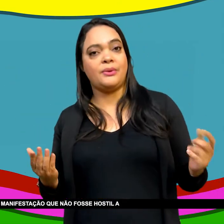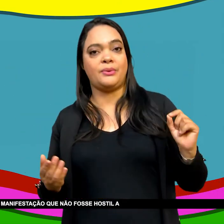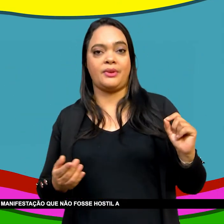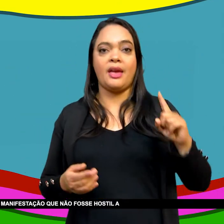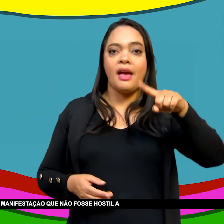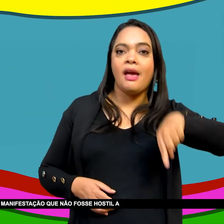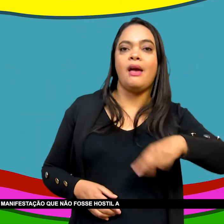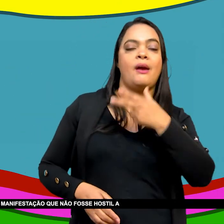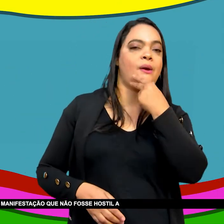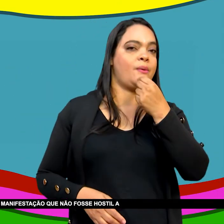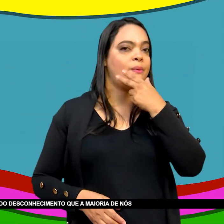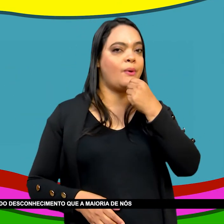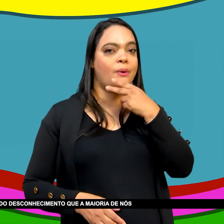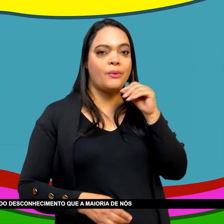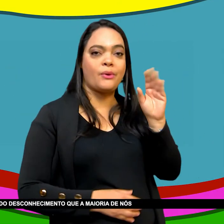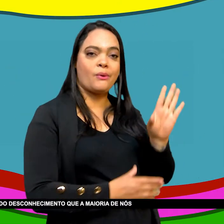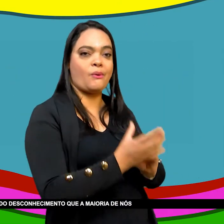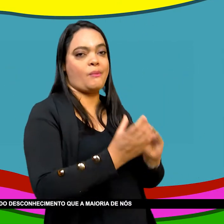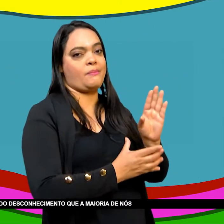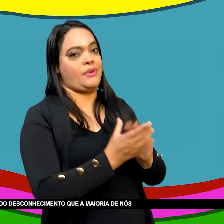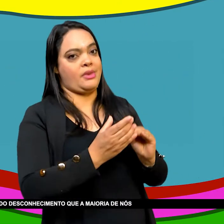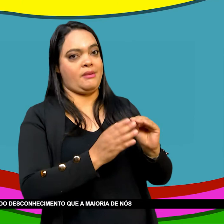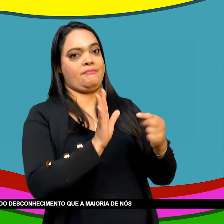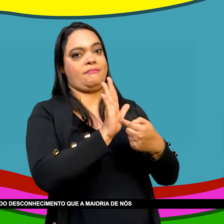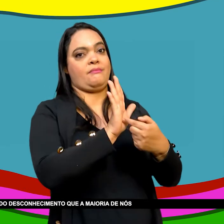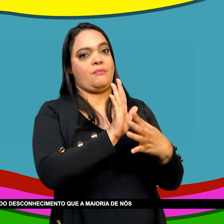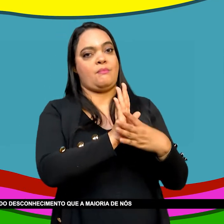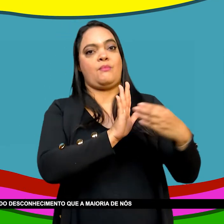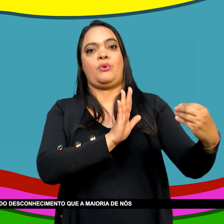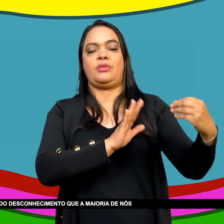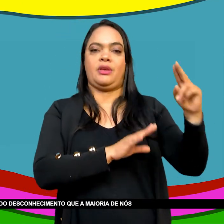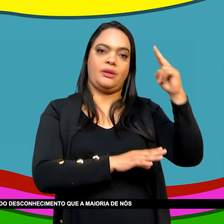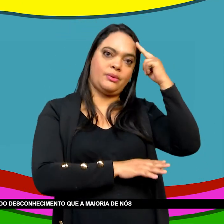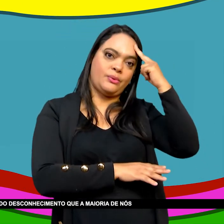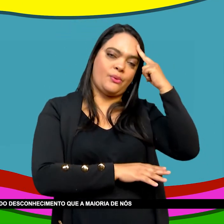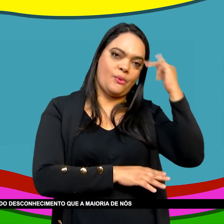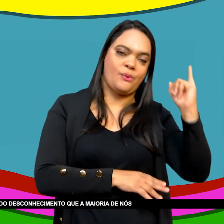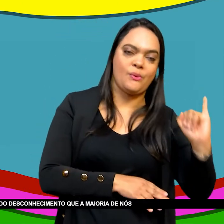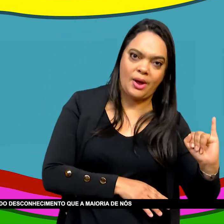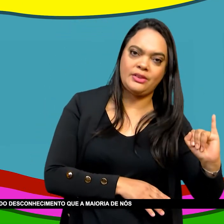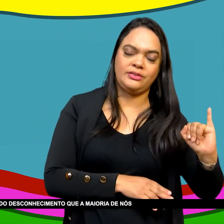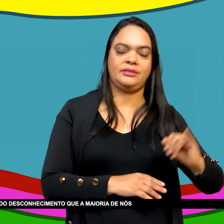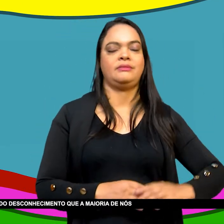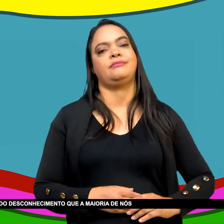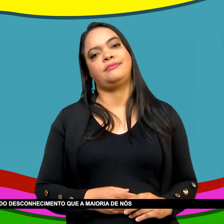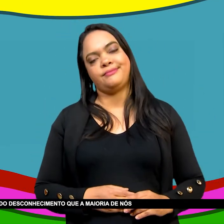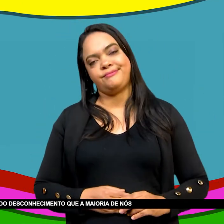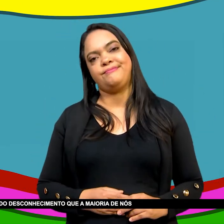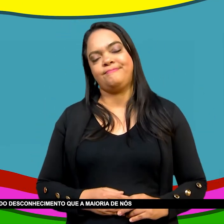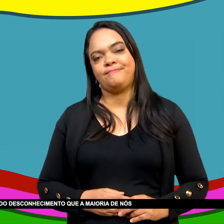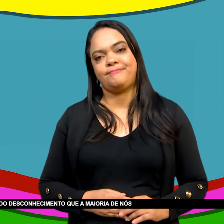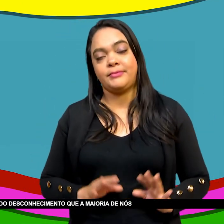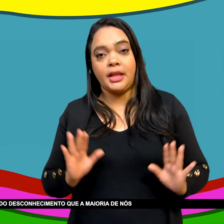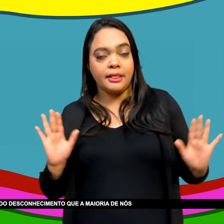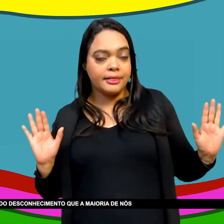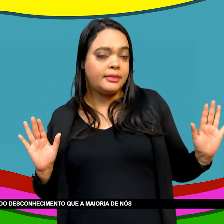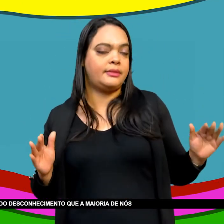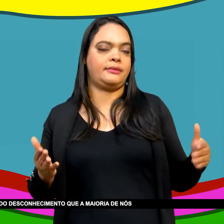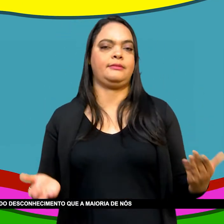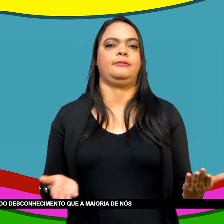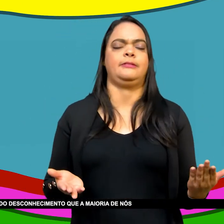hostil A evolução do Haiti Então acho que Isso é uma das explicações Do